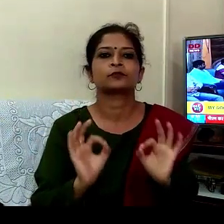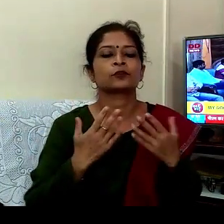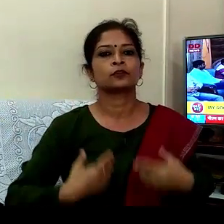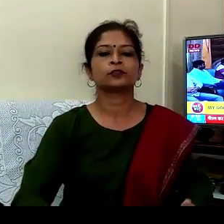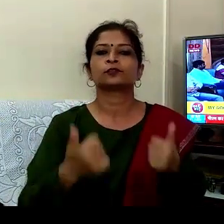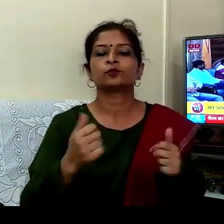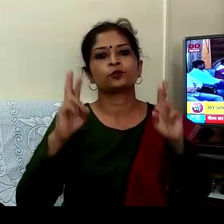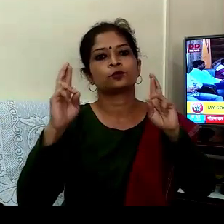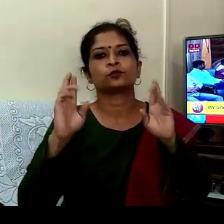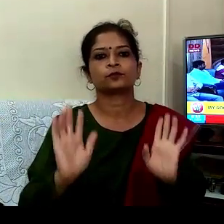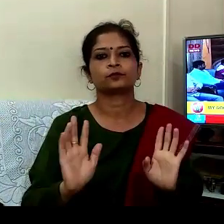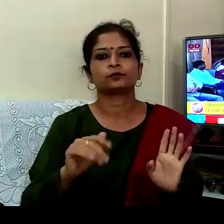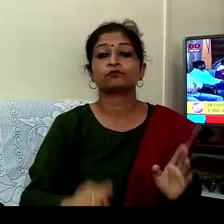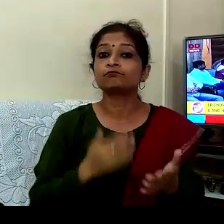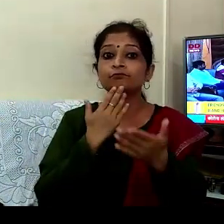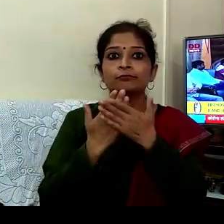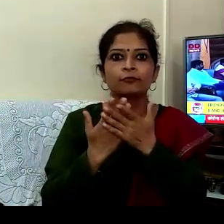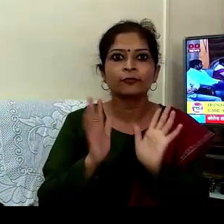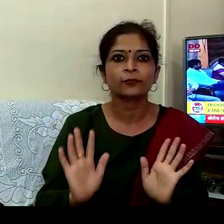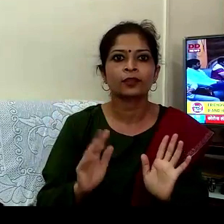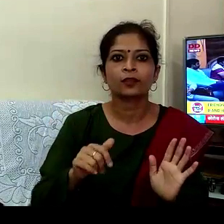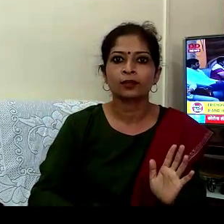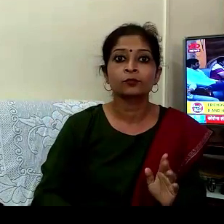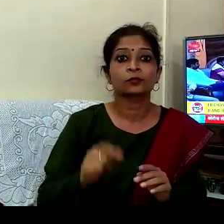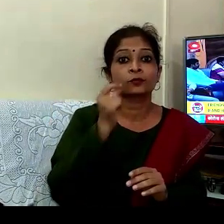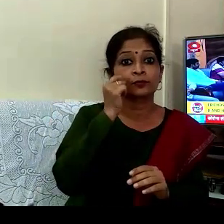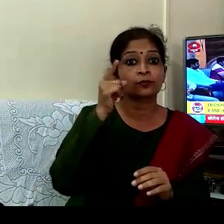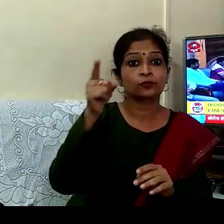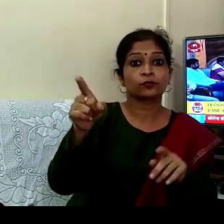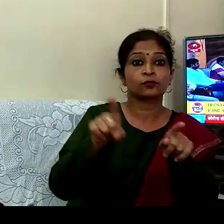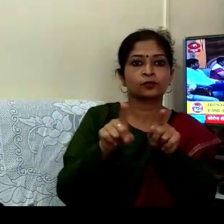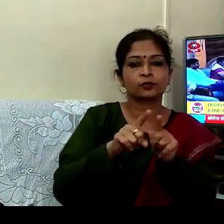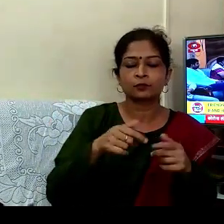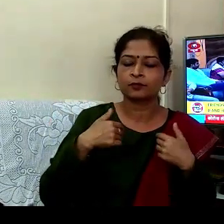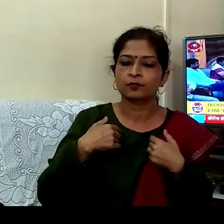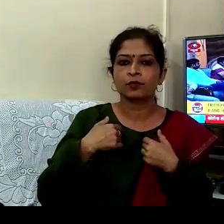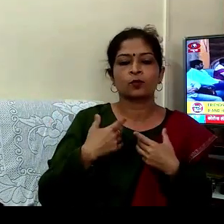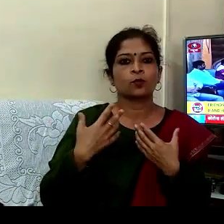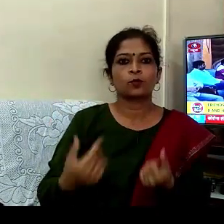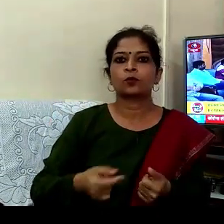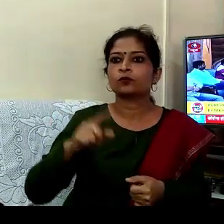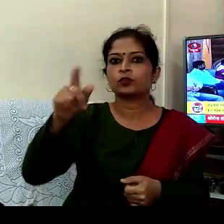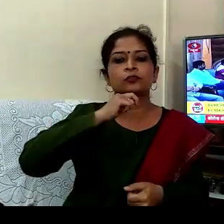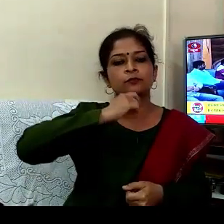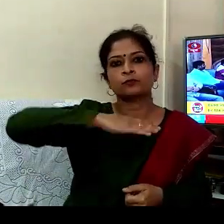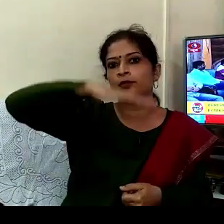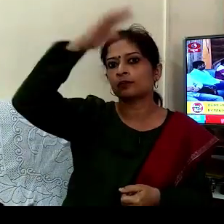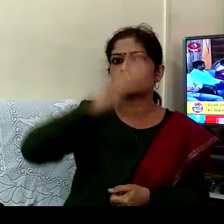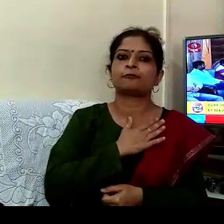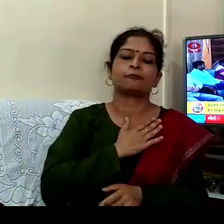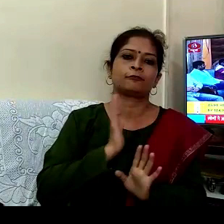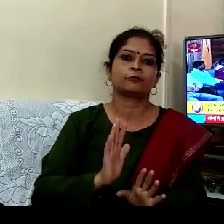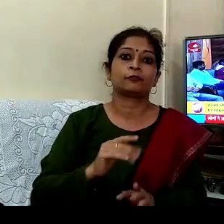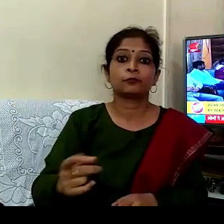کام نائے سب کو ساتھیوں ہم اسوگ جی اور ان کے پریوار کی درگوائیو کی کام نائے جیسا کہ انہوں نے کہا